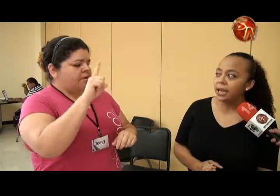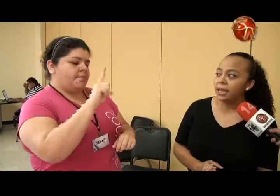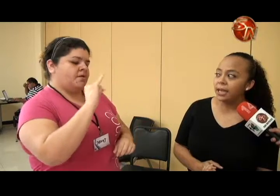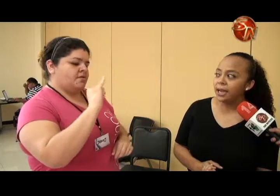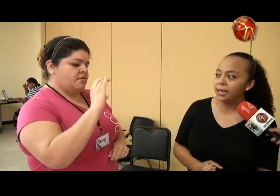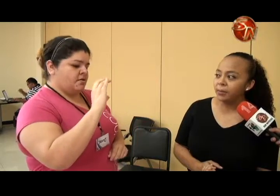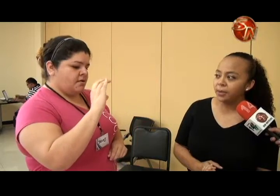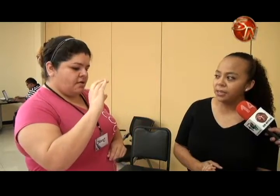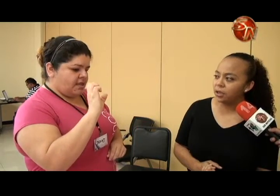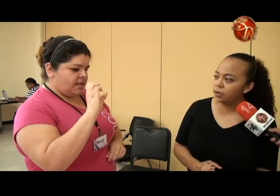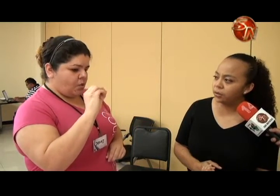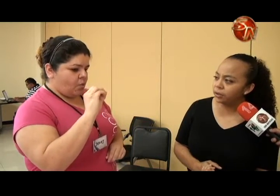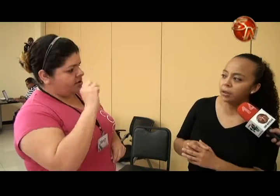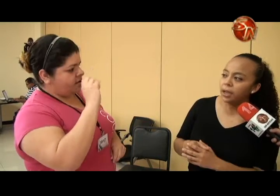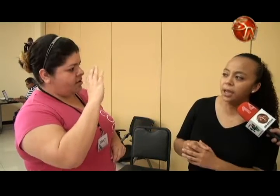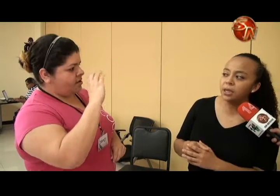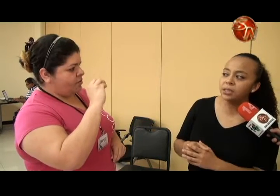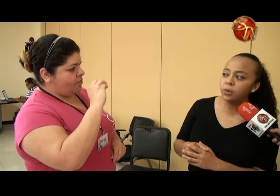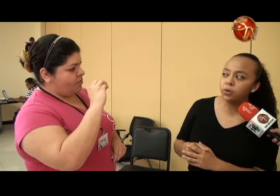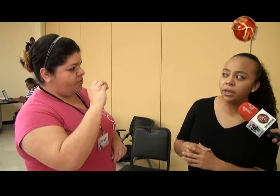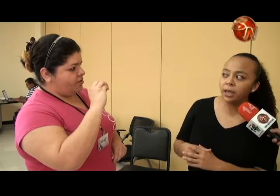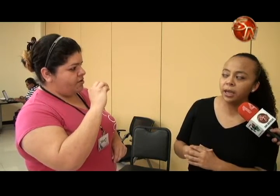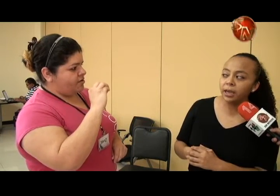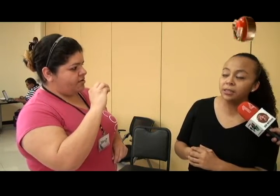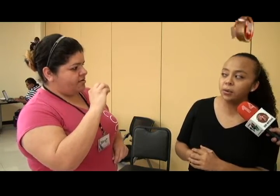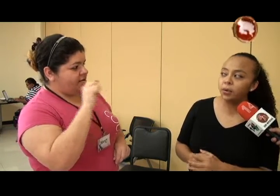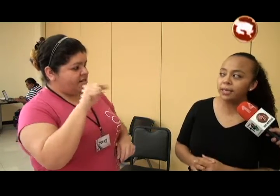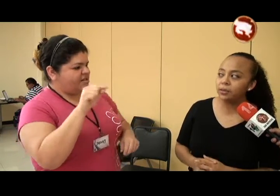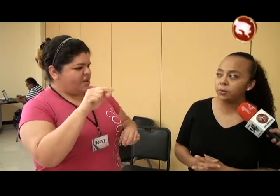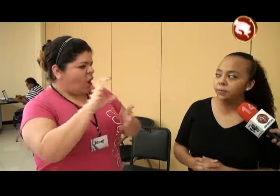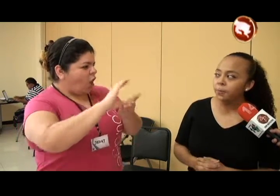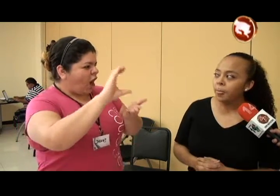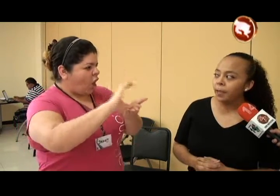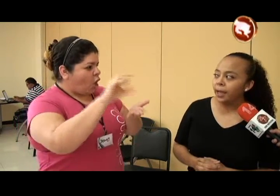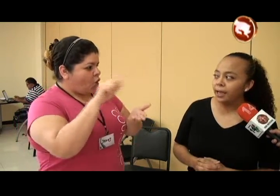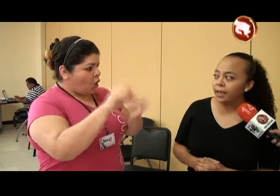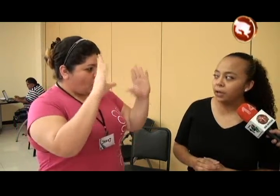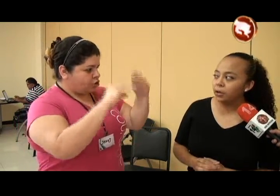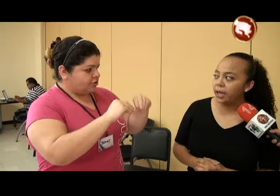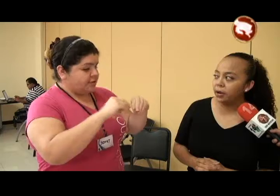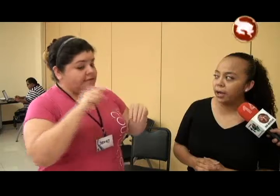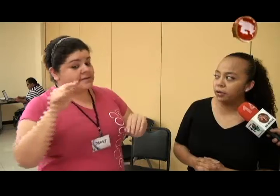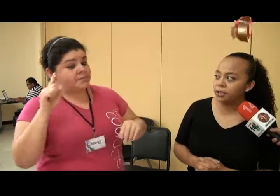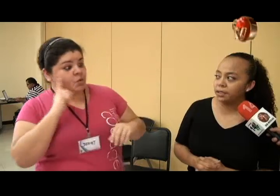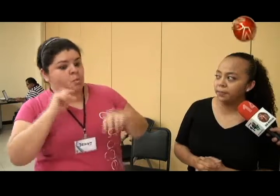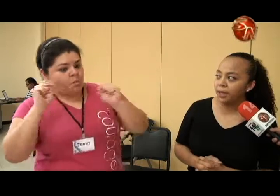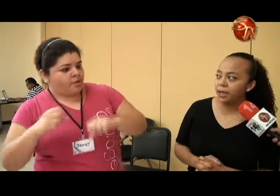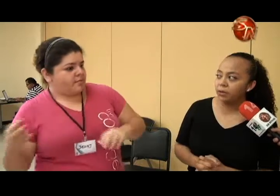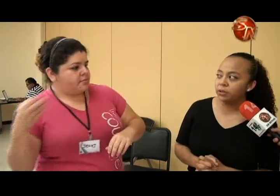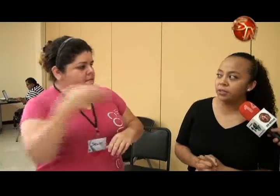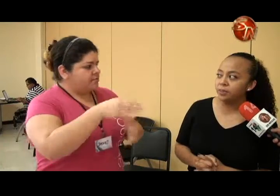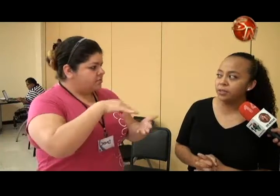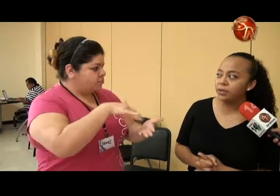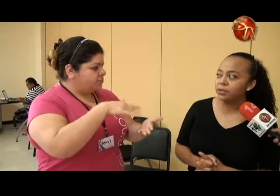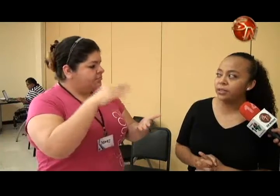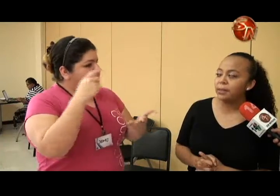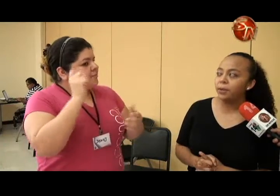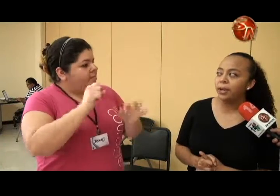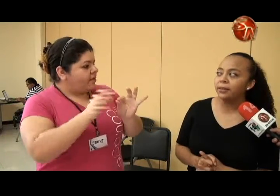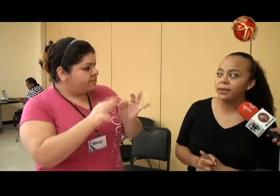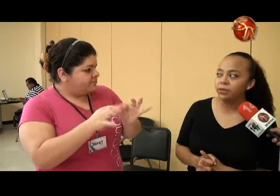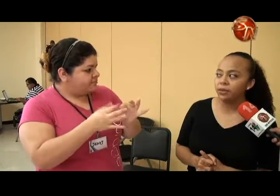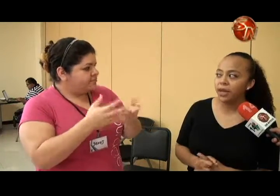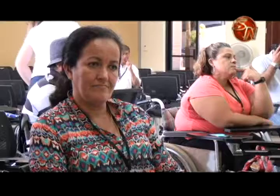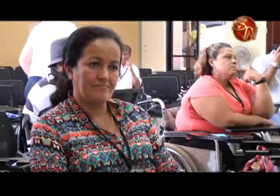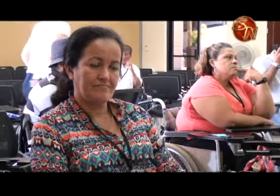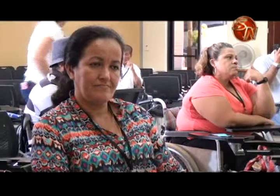sordos, y aquí en Pérez Celedón, en el Liceo UNESCO, ahí en el colegio en la noche también hay algunas personas sordas